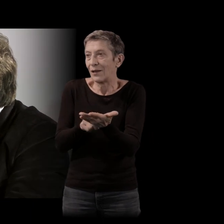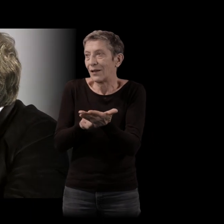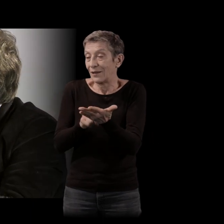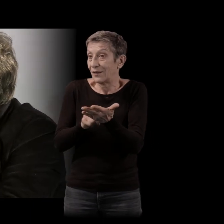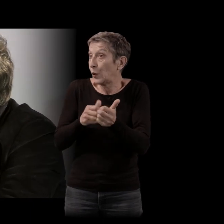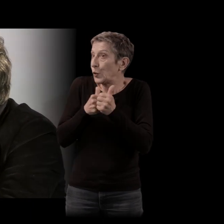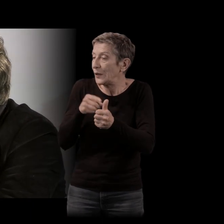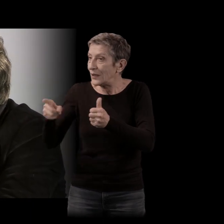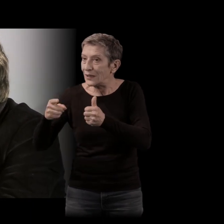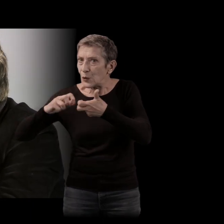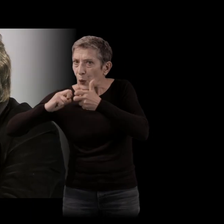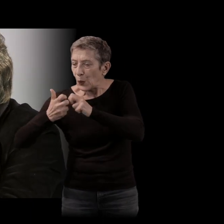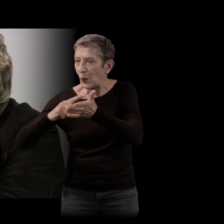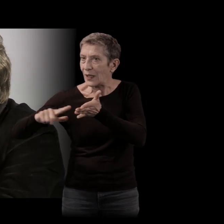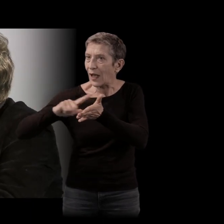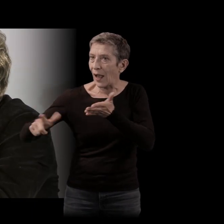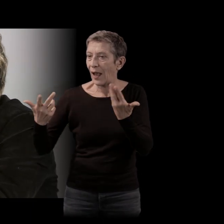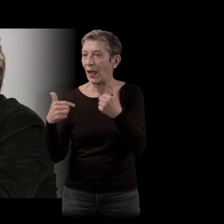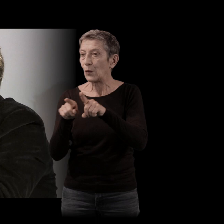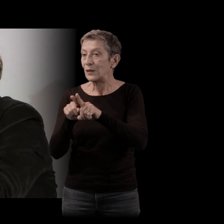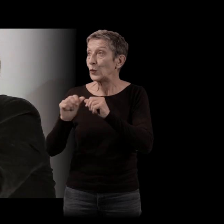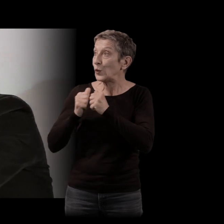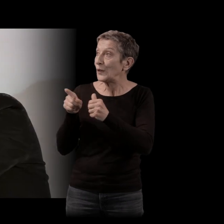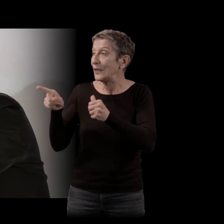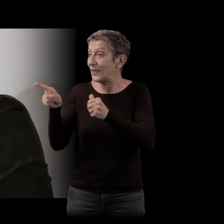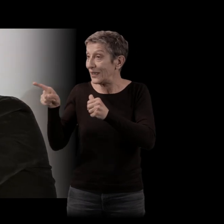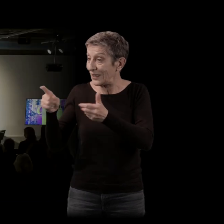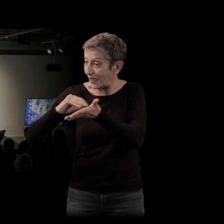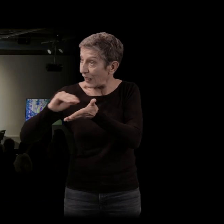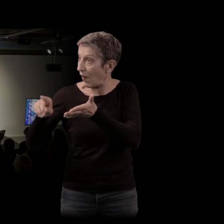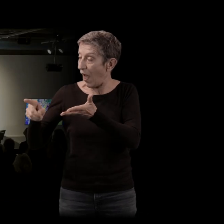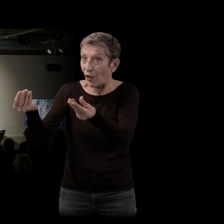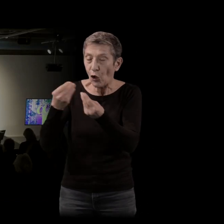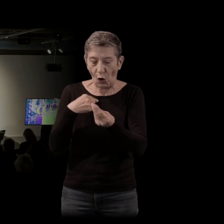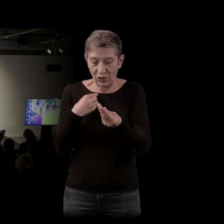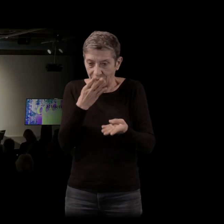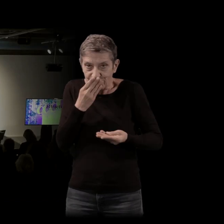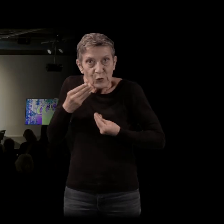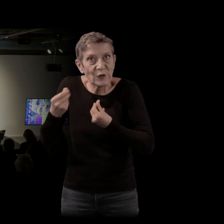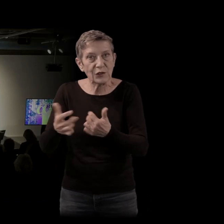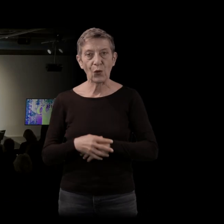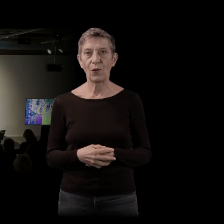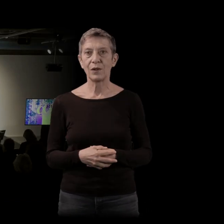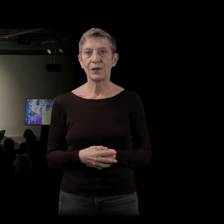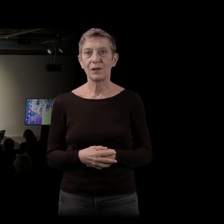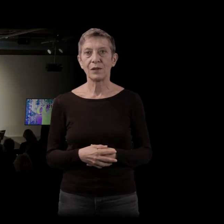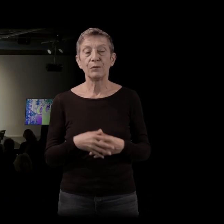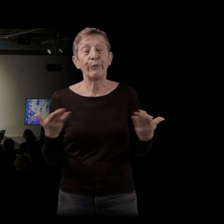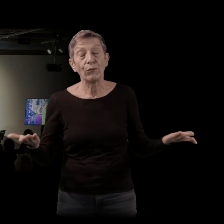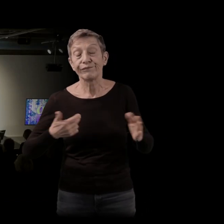de retranscription ou création de sensations. Oui, alors absolument. Le réel, ça n'existe pas. Il faut